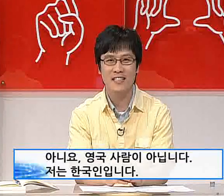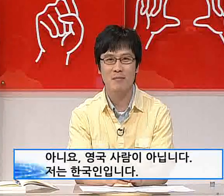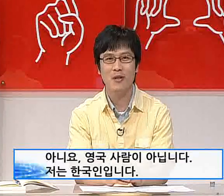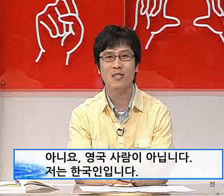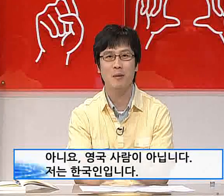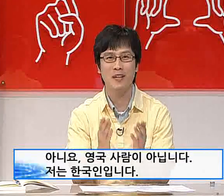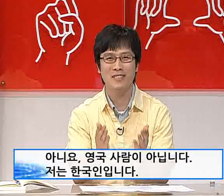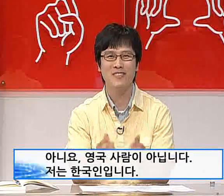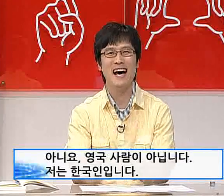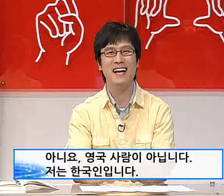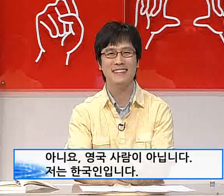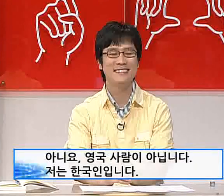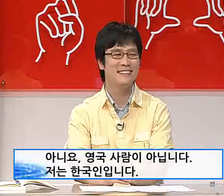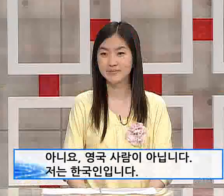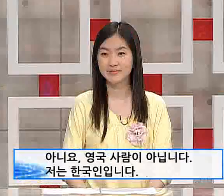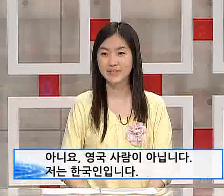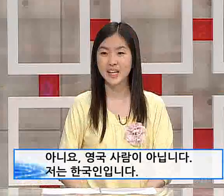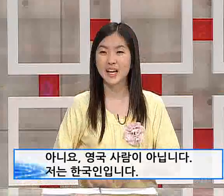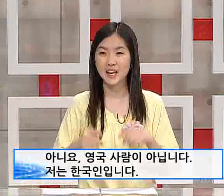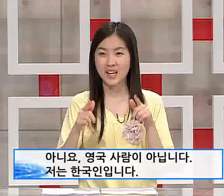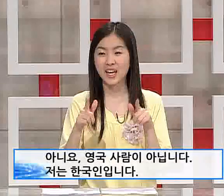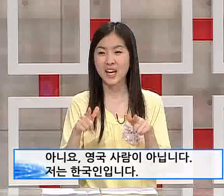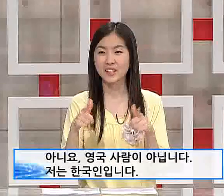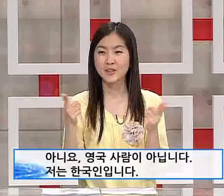같이 한번 연습해 보겠습니다. 네.